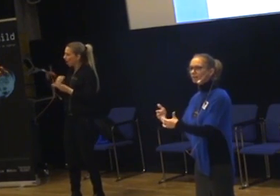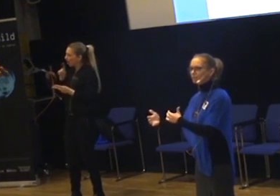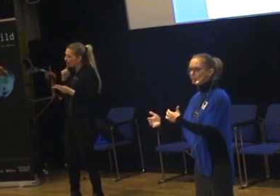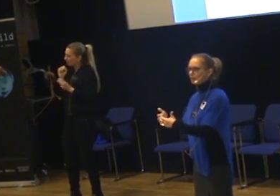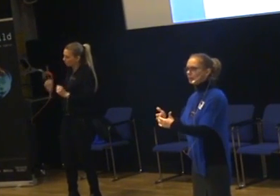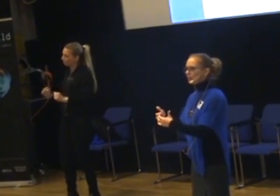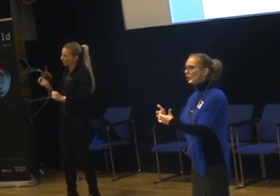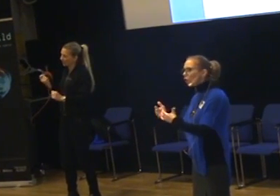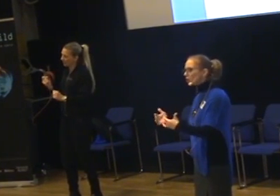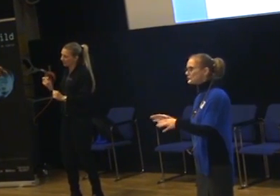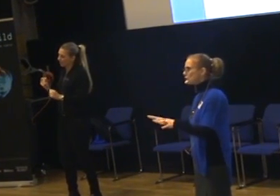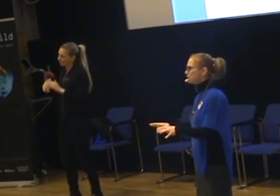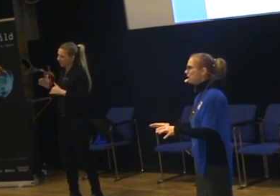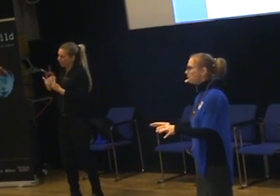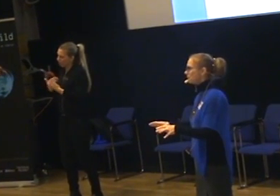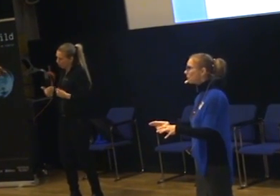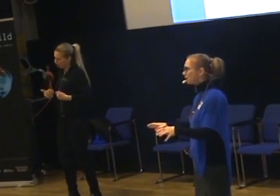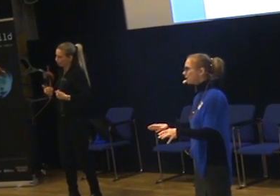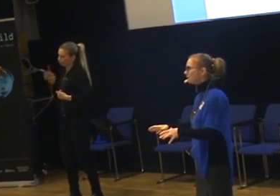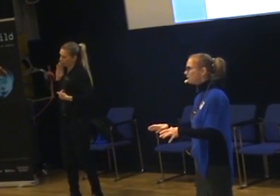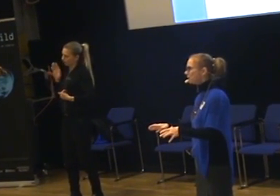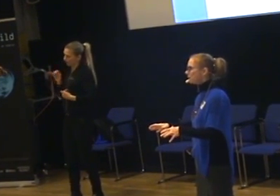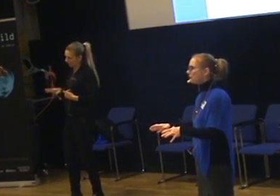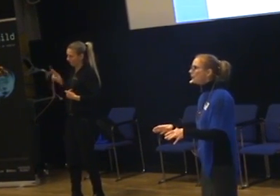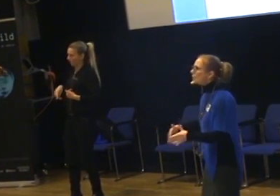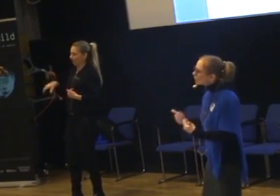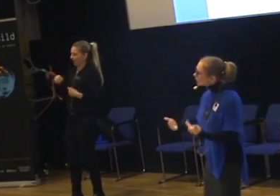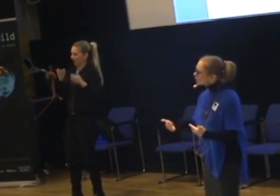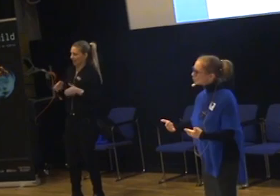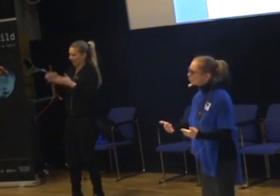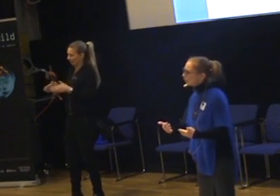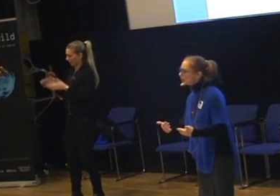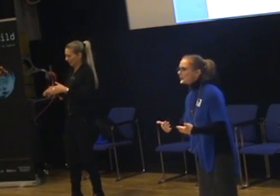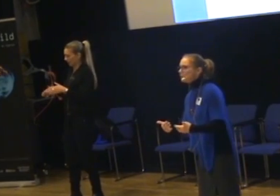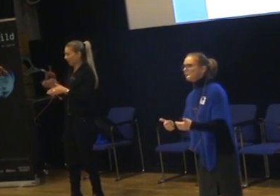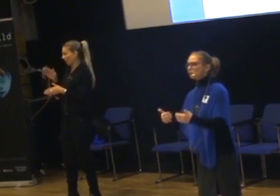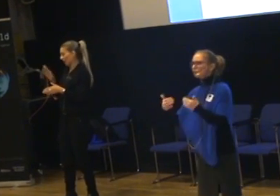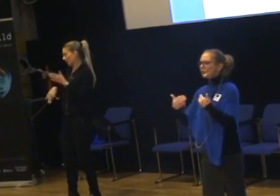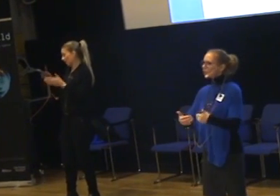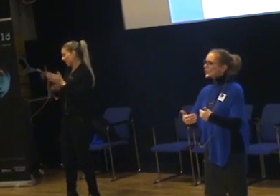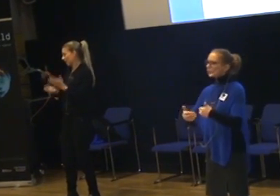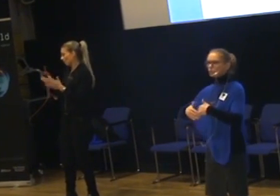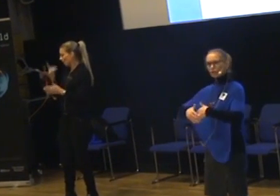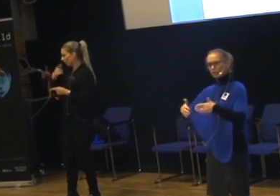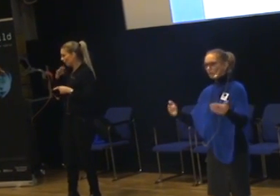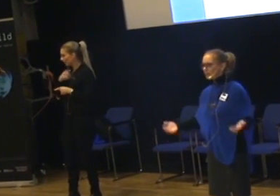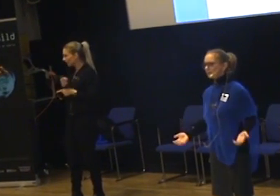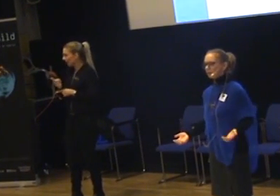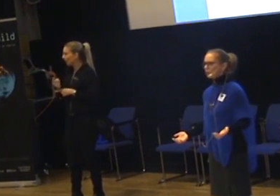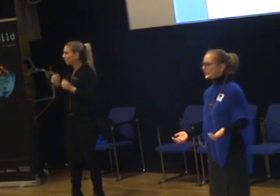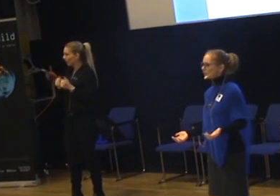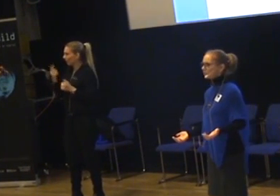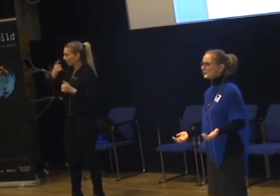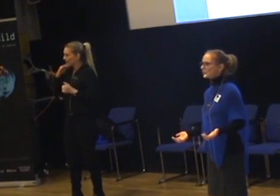vara lite mer artigt hörsam för alla individer. Än vad föräldrar måste vara. Men som förälder och pedagoger måste jag alltid vara